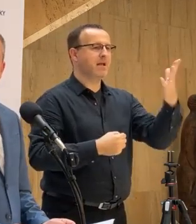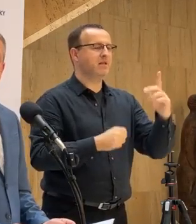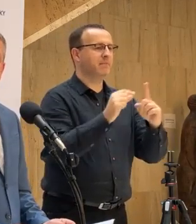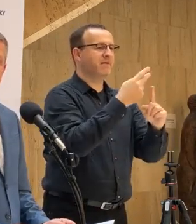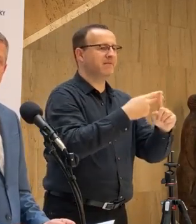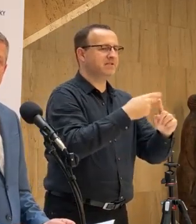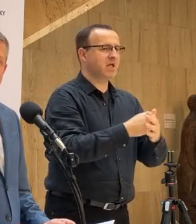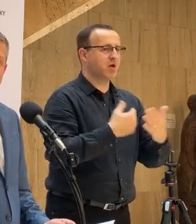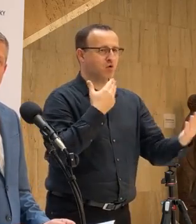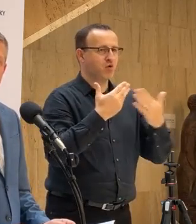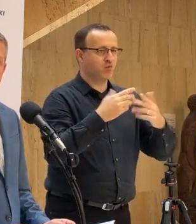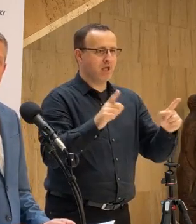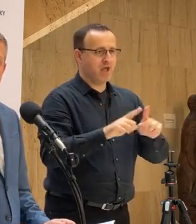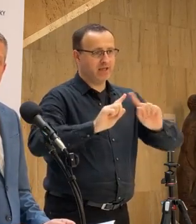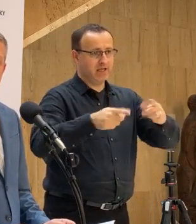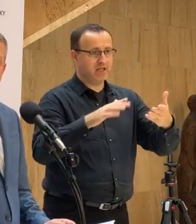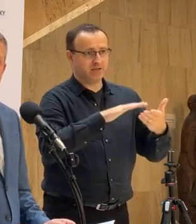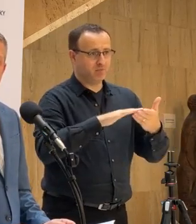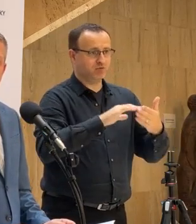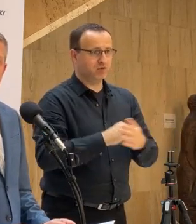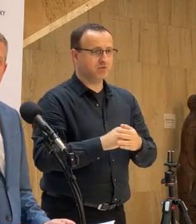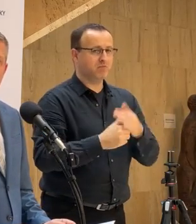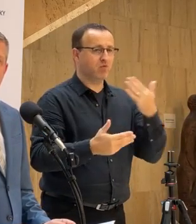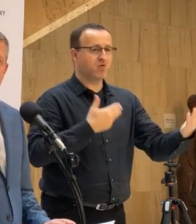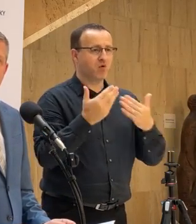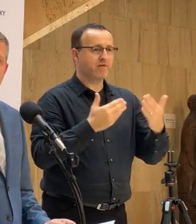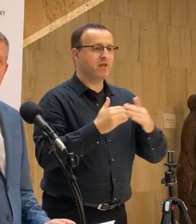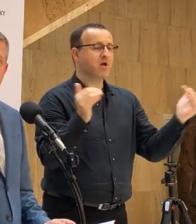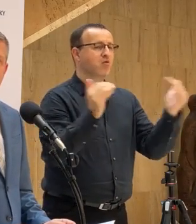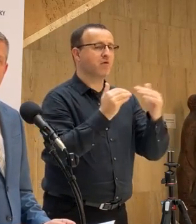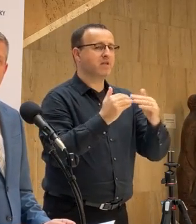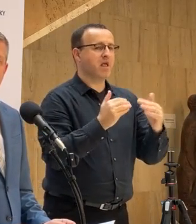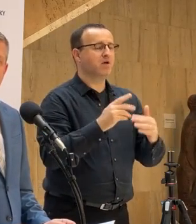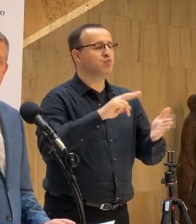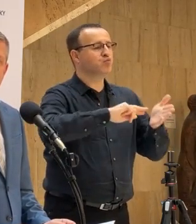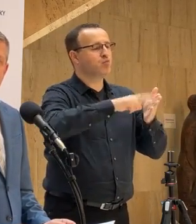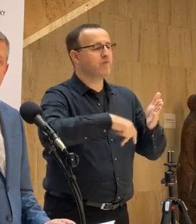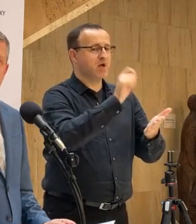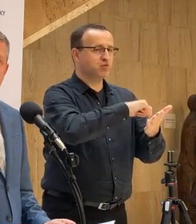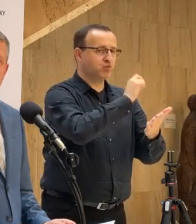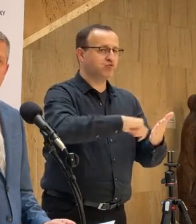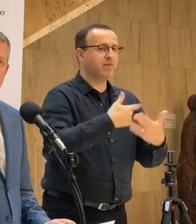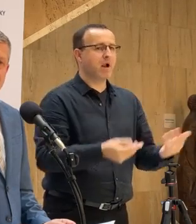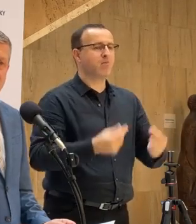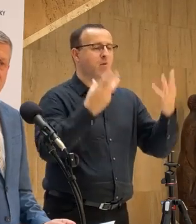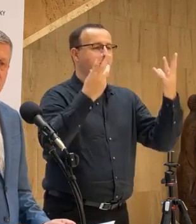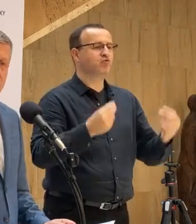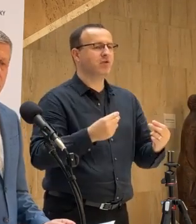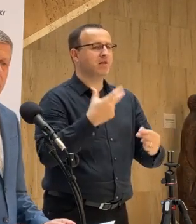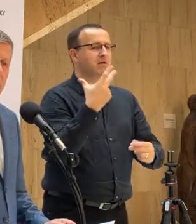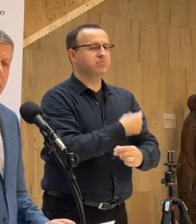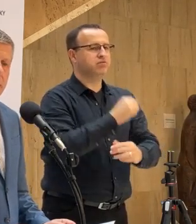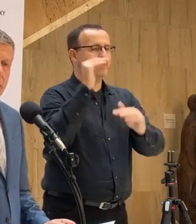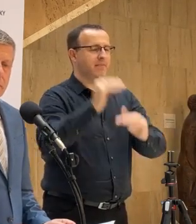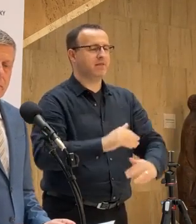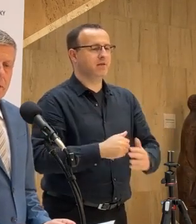rohujete aj s inými spoločnosťami a tie robovania sú v rovine anulovania zlú alebo zniženia počtu na nich dávom? No